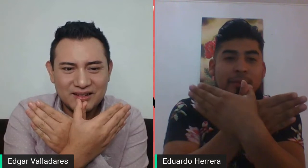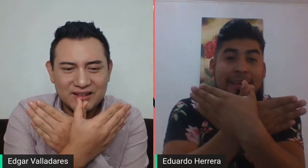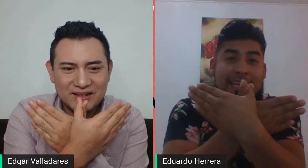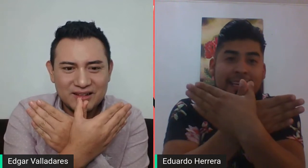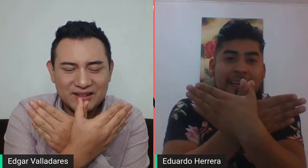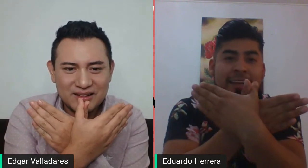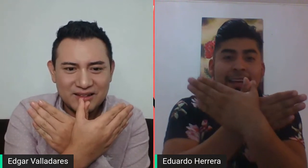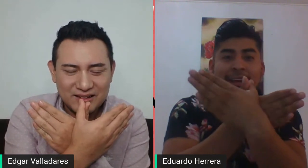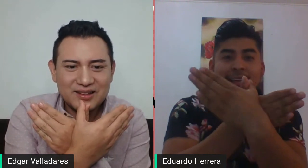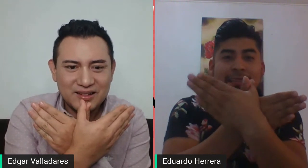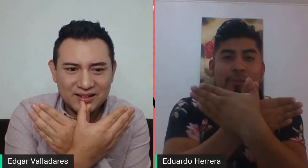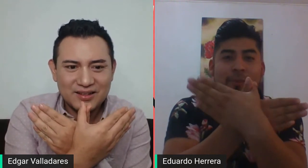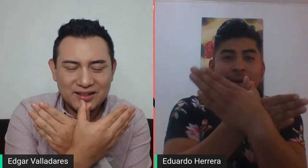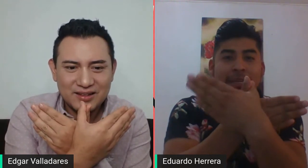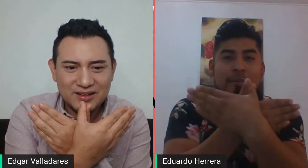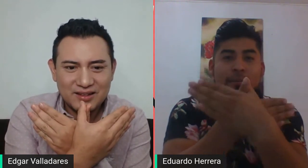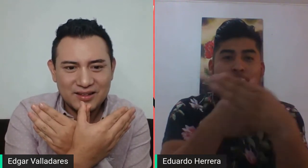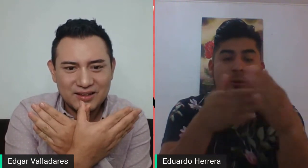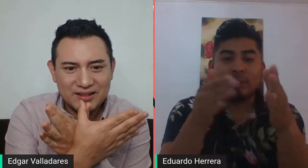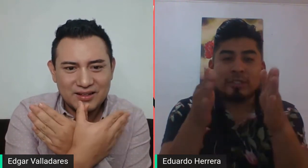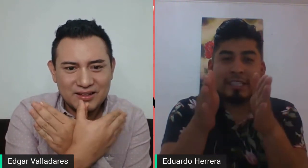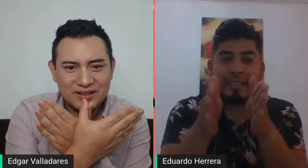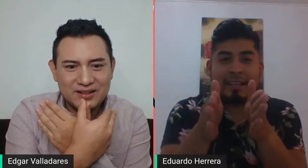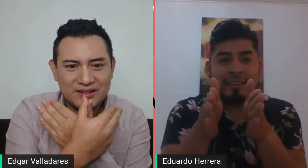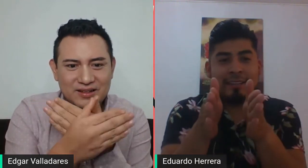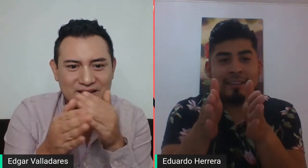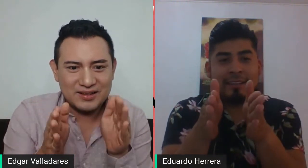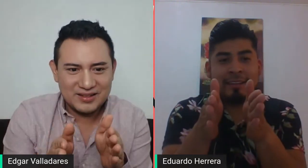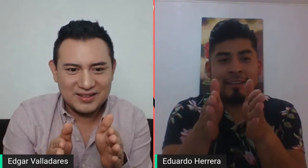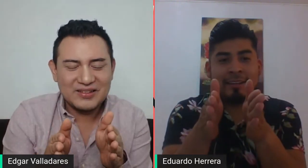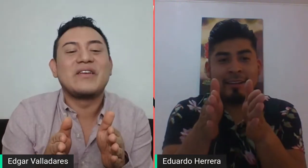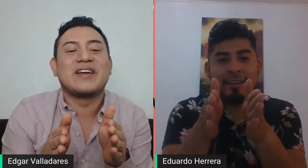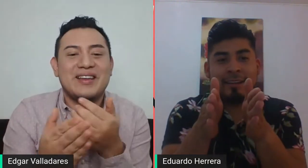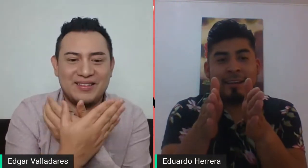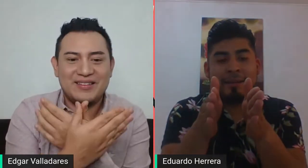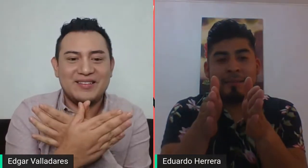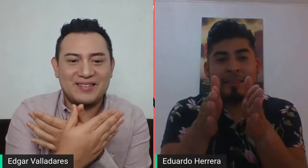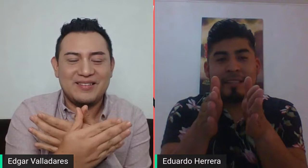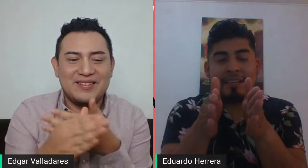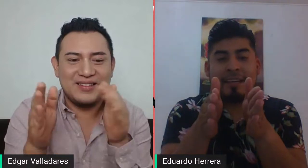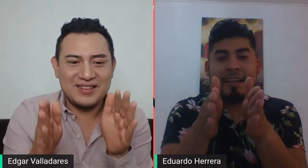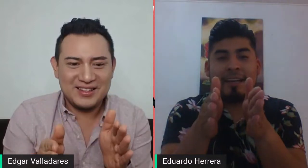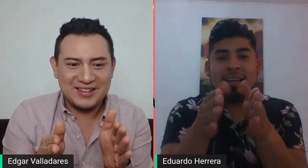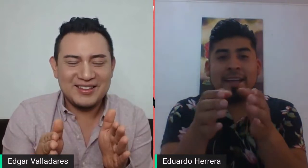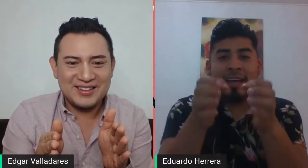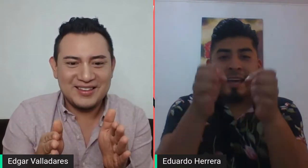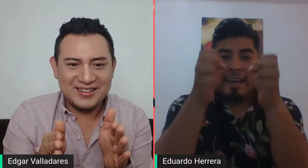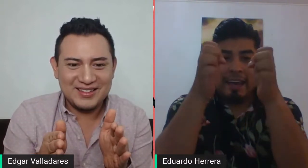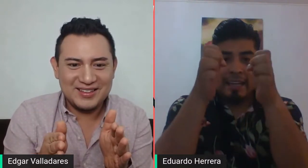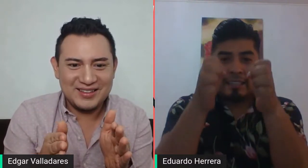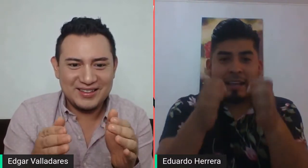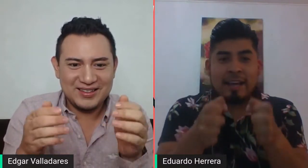pequeña, es mariposita. Ok. ¿Sale? Está